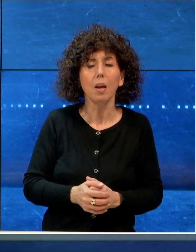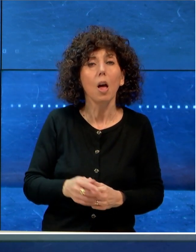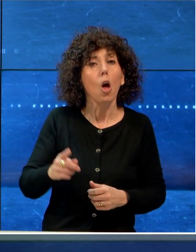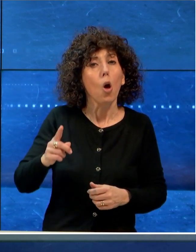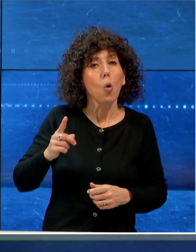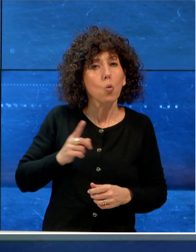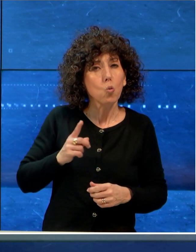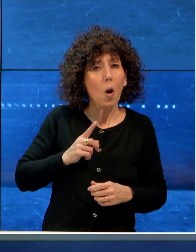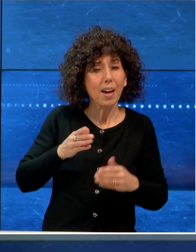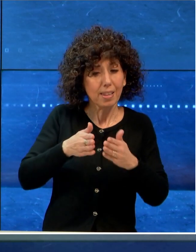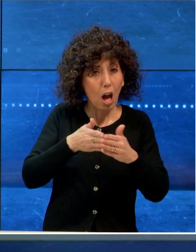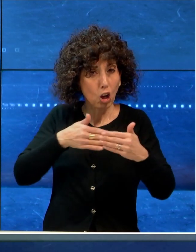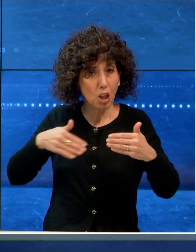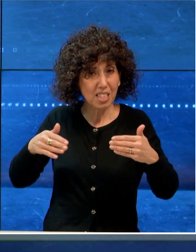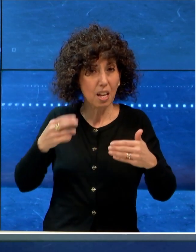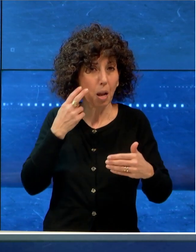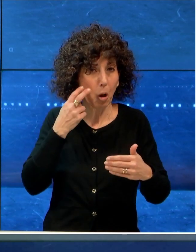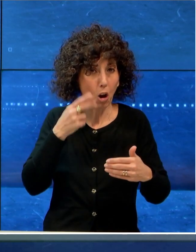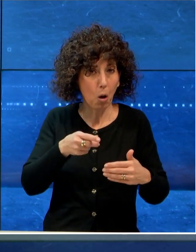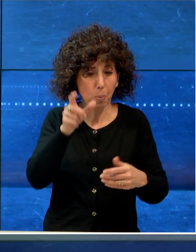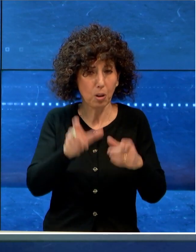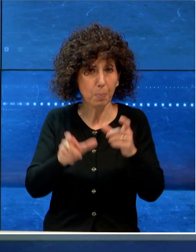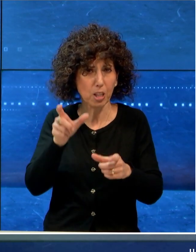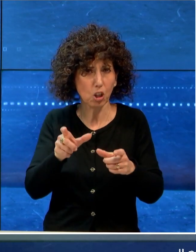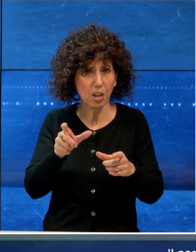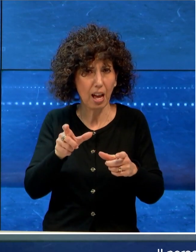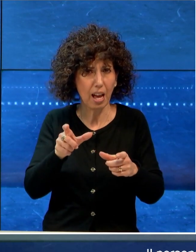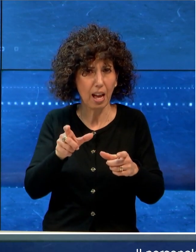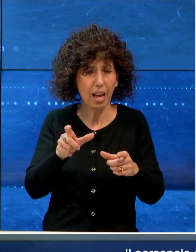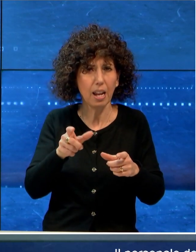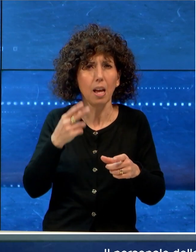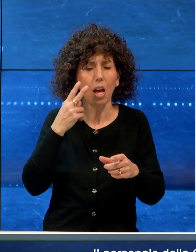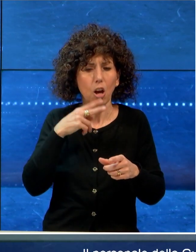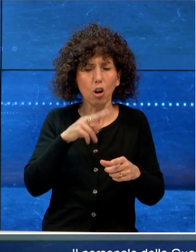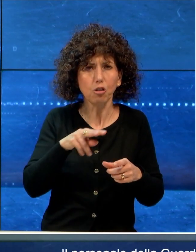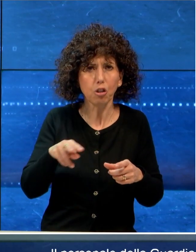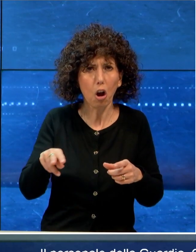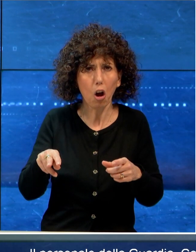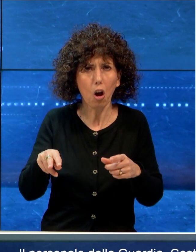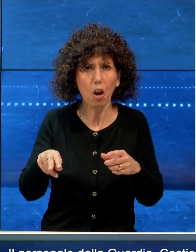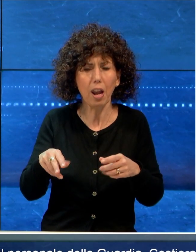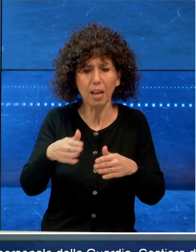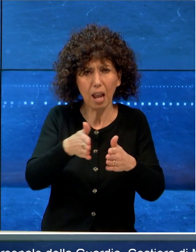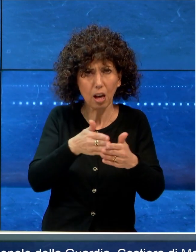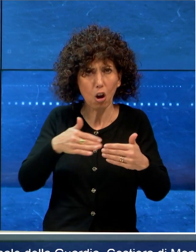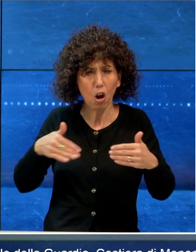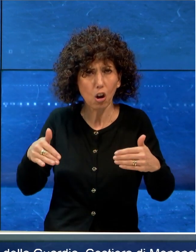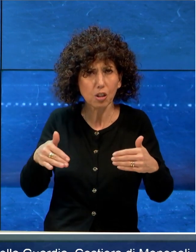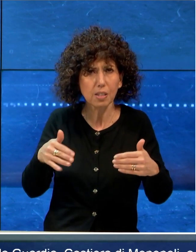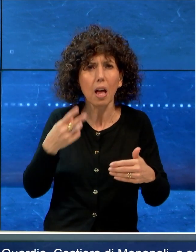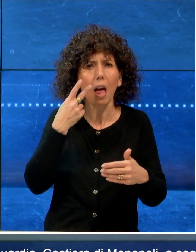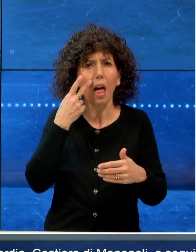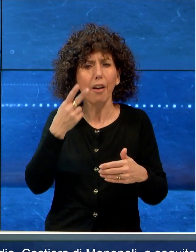Guardia Costiera di Monopoli durante attività di pattugliamento del litorale ha